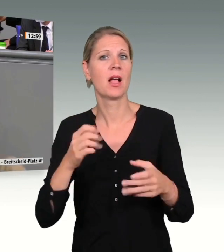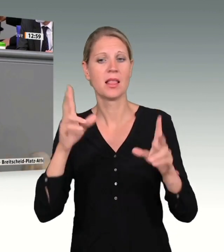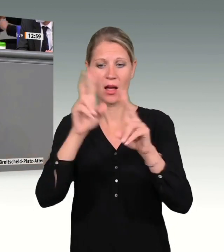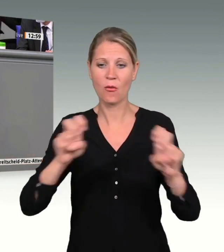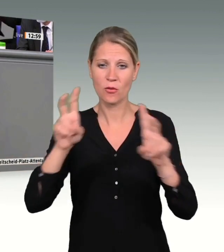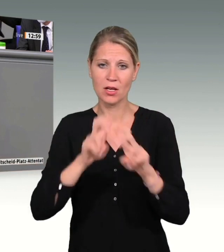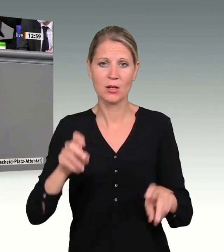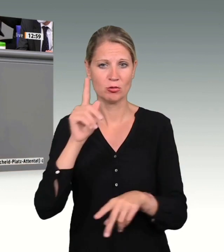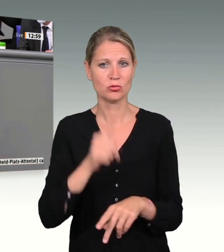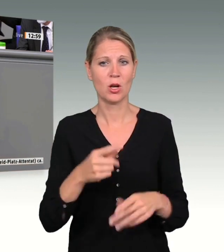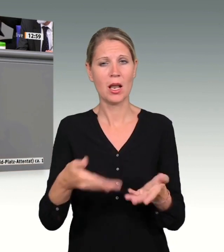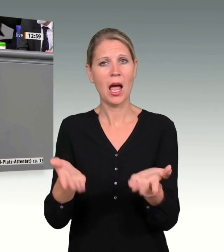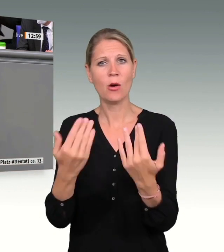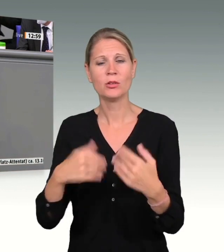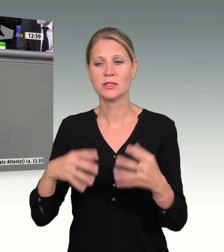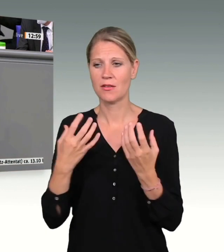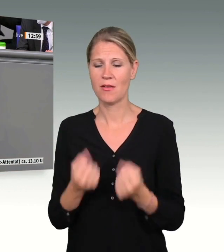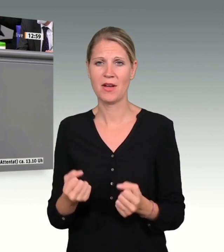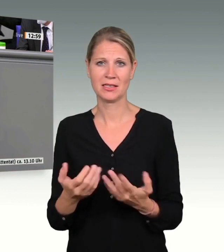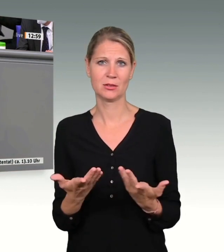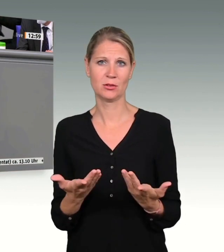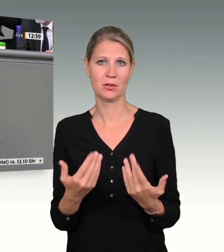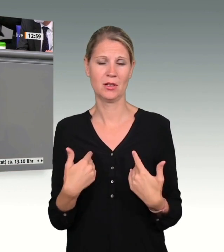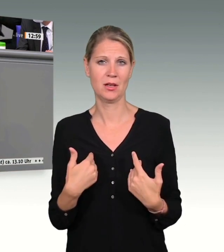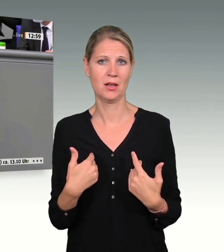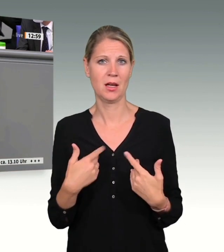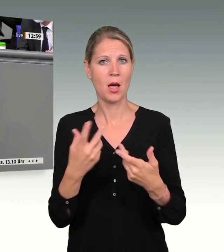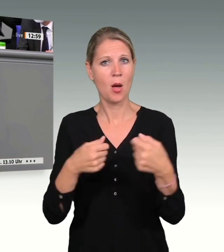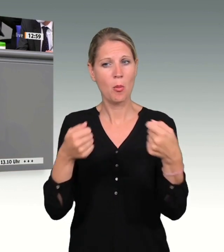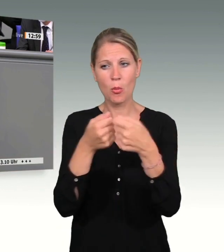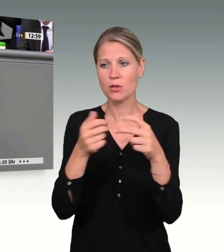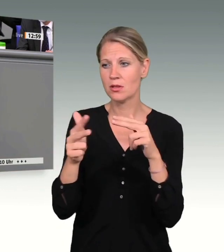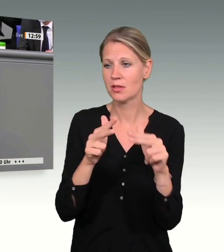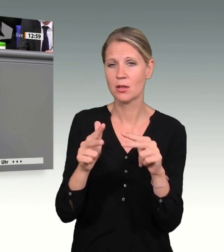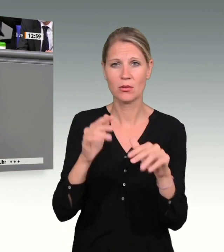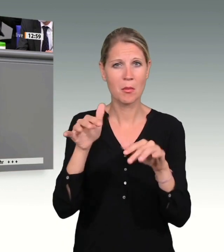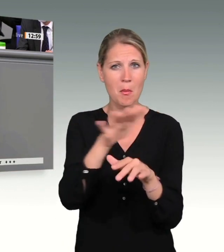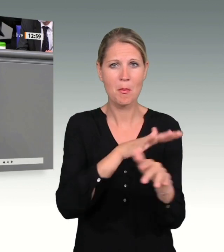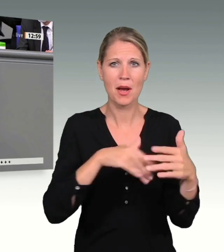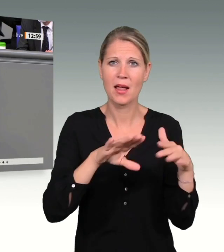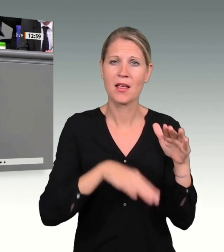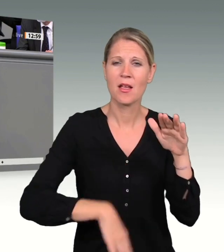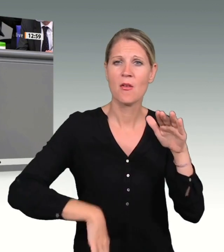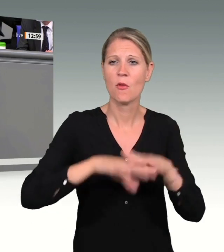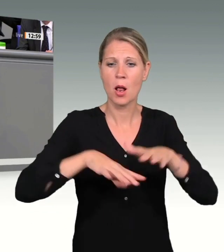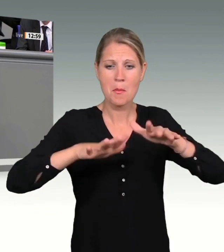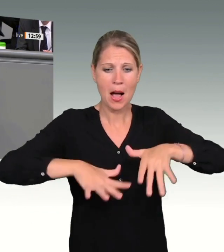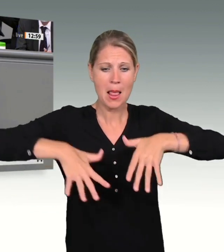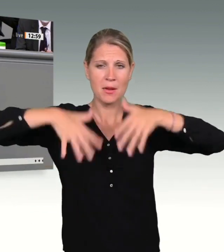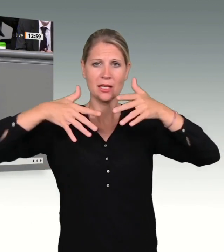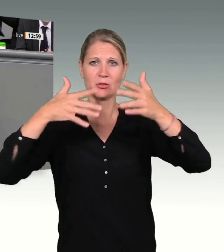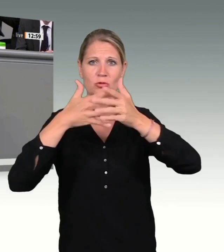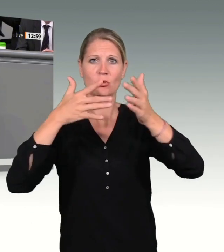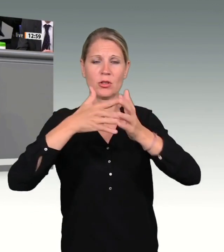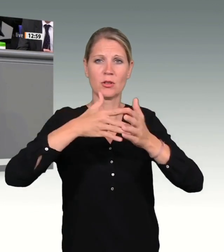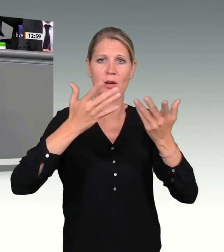der Bundesregierung, diesen Bereich komplett der parlamentarischen Kontrolle zu entziehen, ist vollkommen inakzeptabel, meine Damen